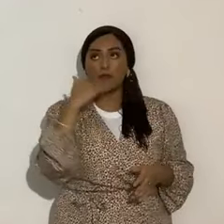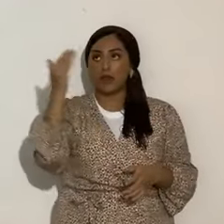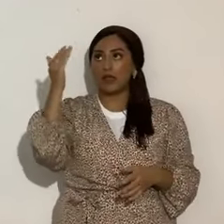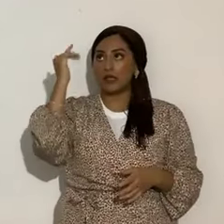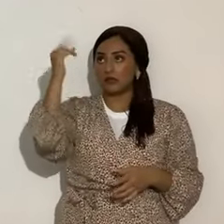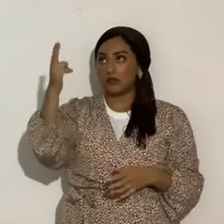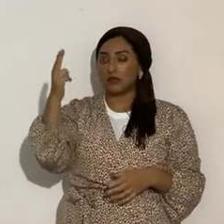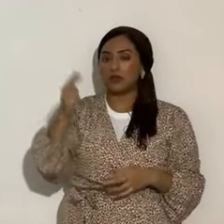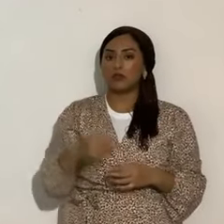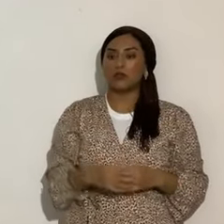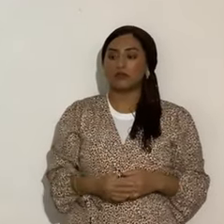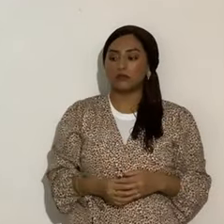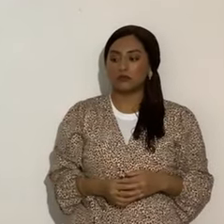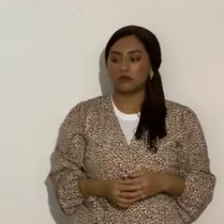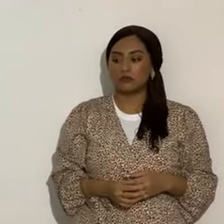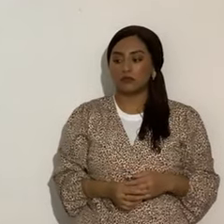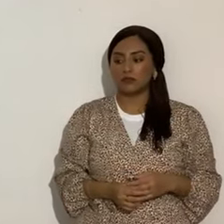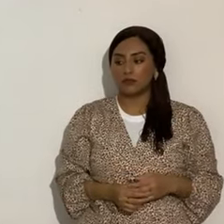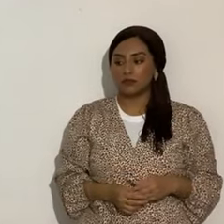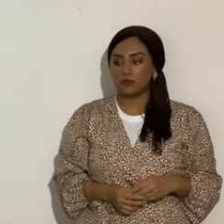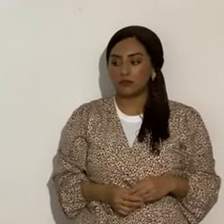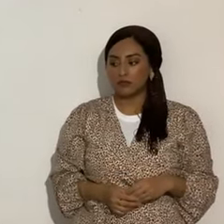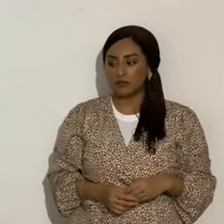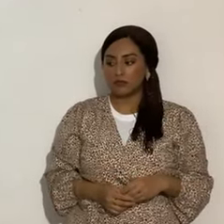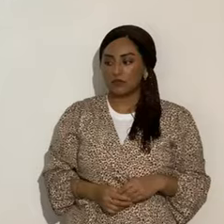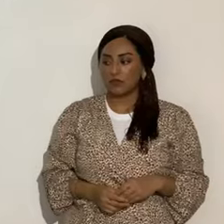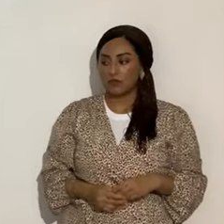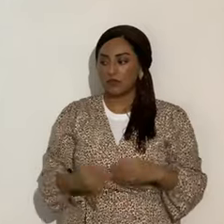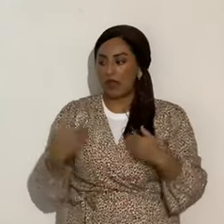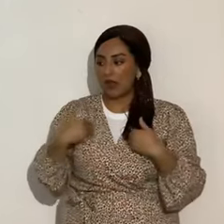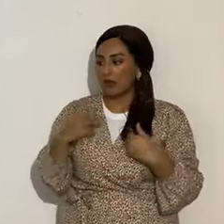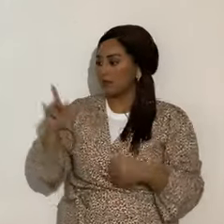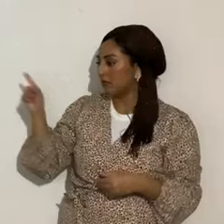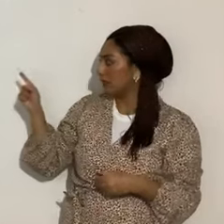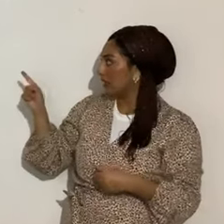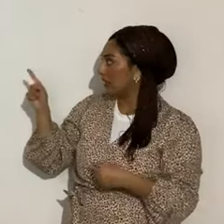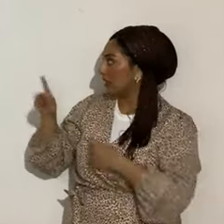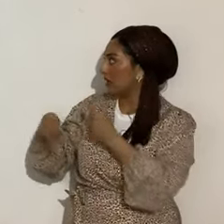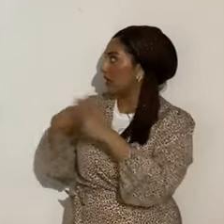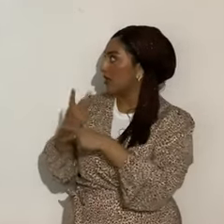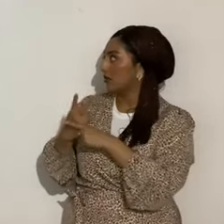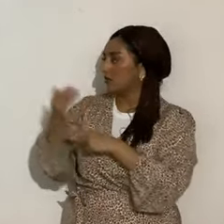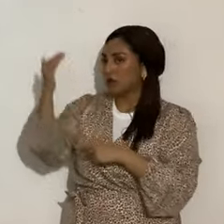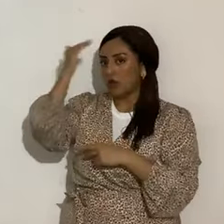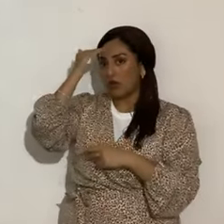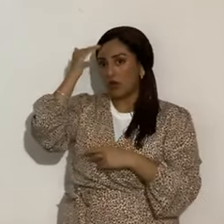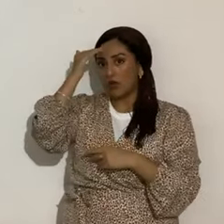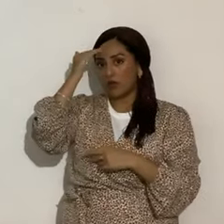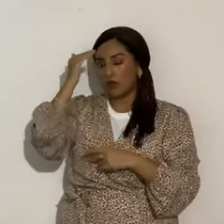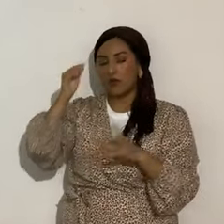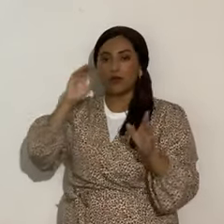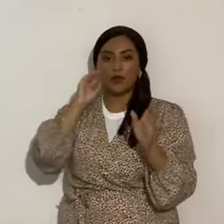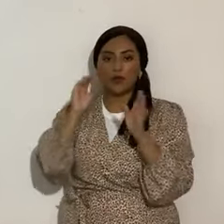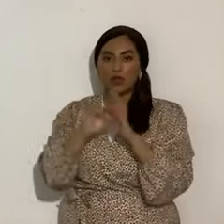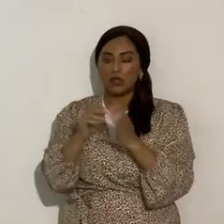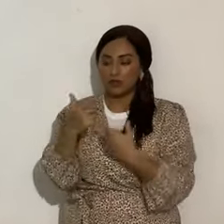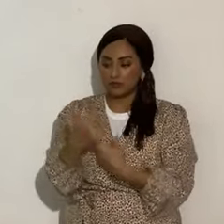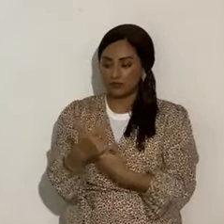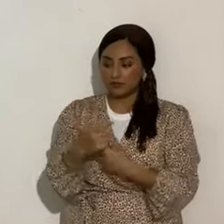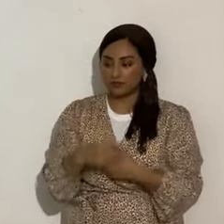Eterno, que haya este tipo de conocimiento, sáquenle fotografías, vamos